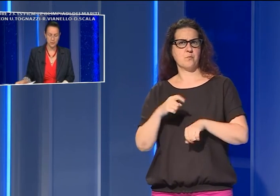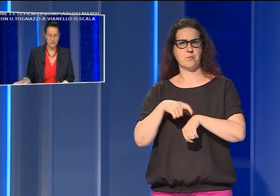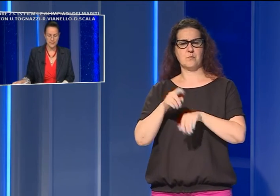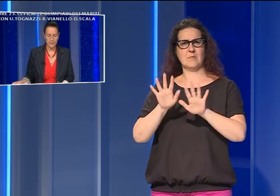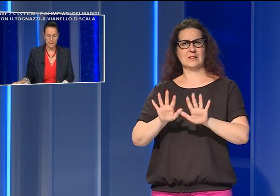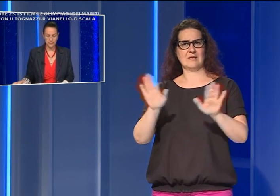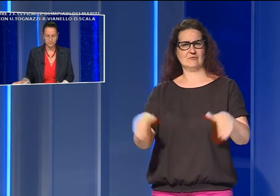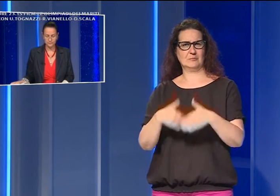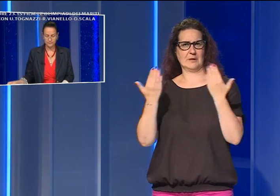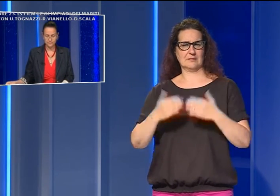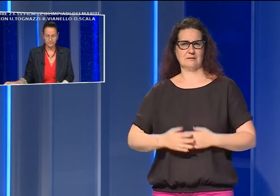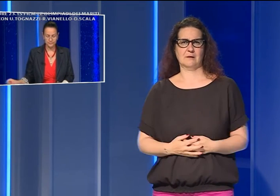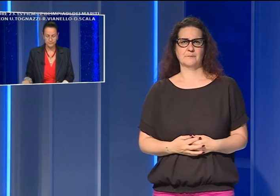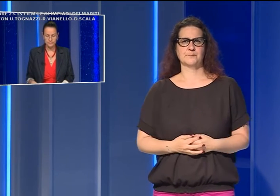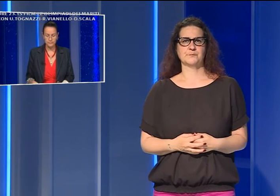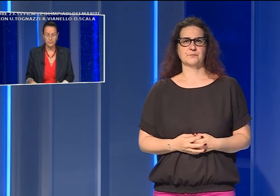10 di stamani.